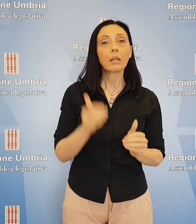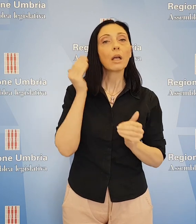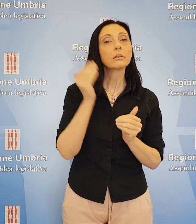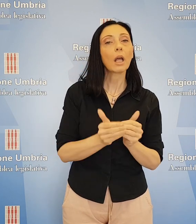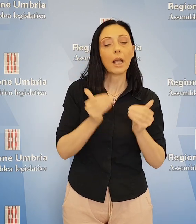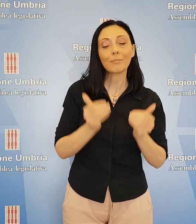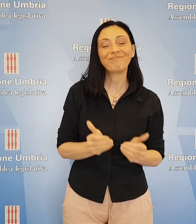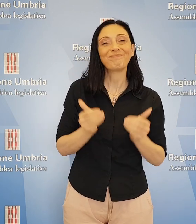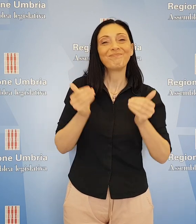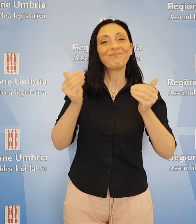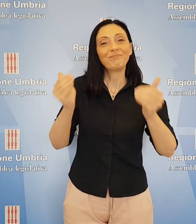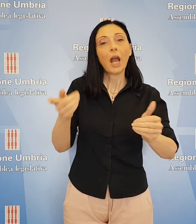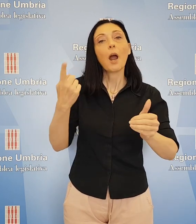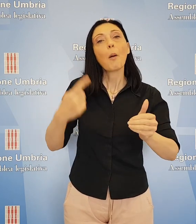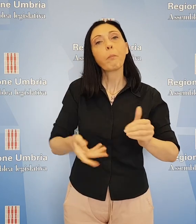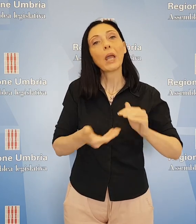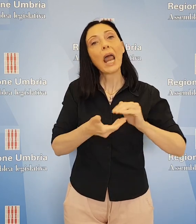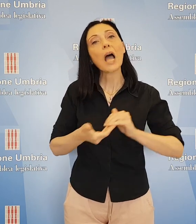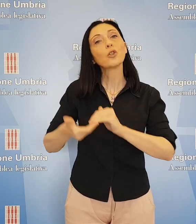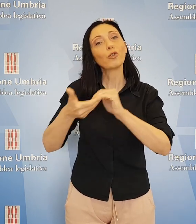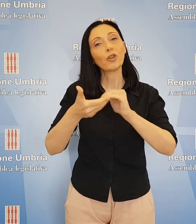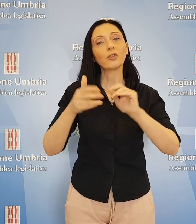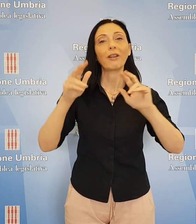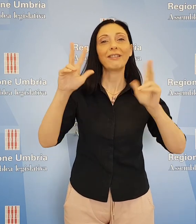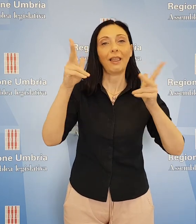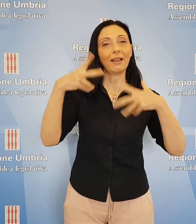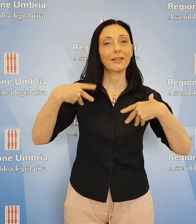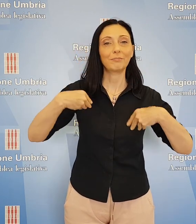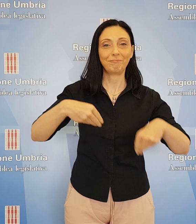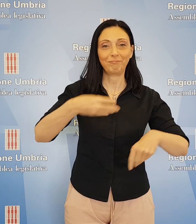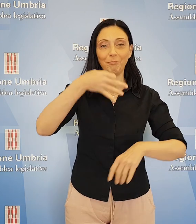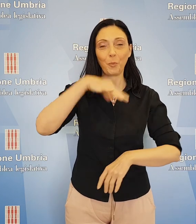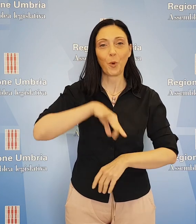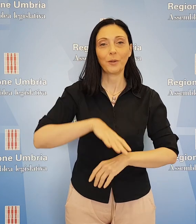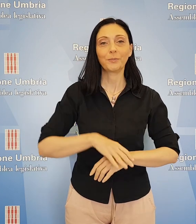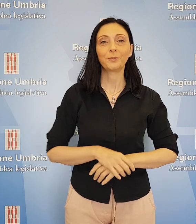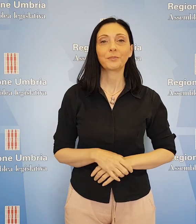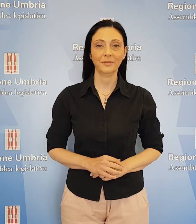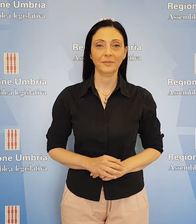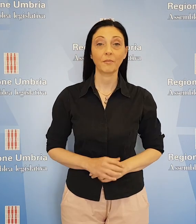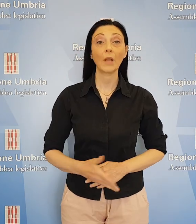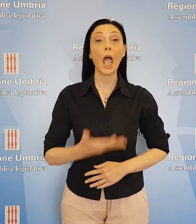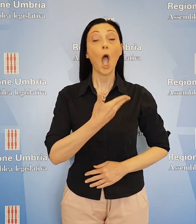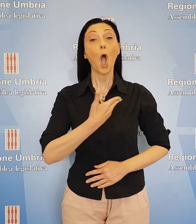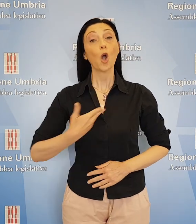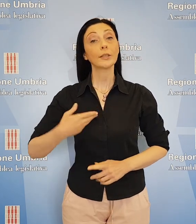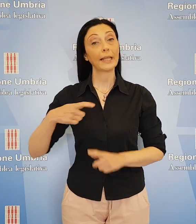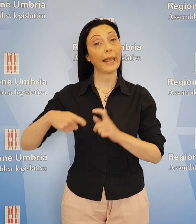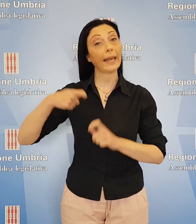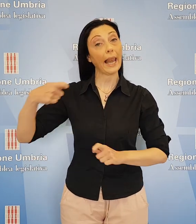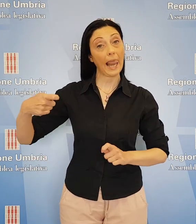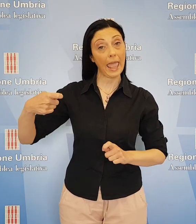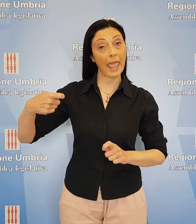consentire alle associazioni dilettantistiche di parteciparvi. I consiglieri della Lega hanno